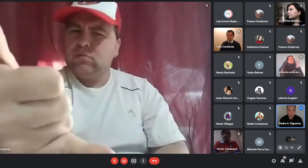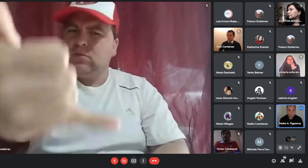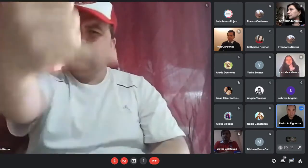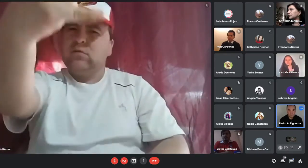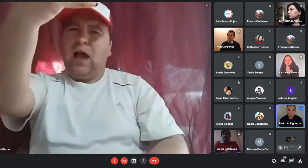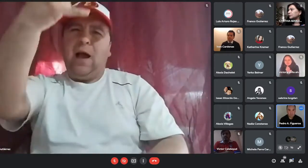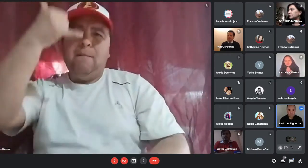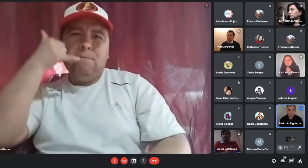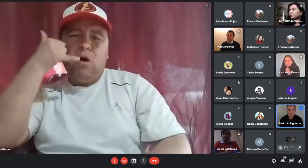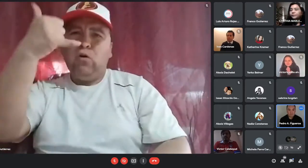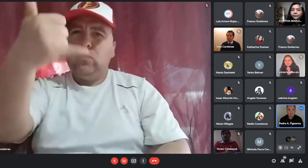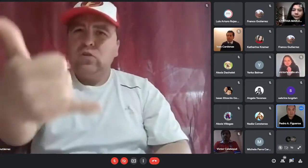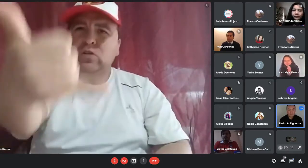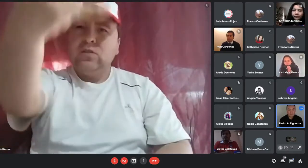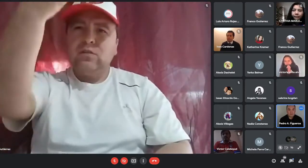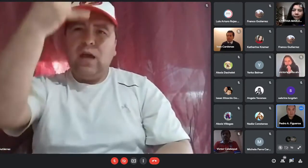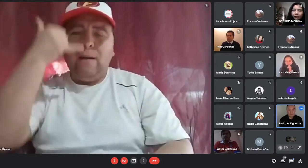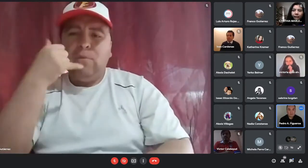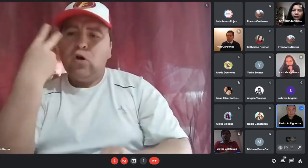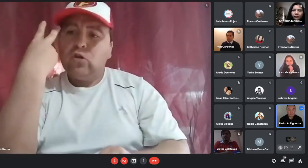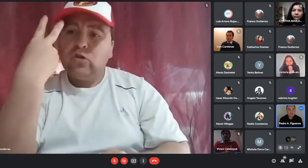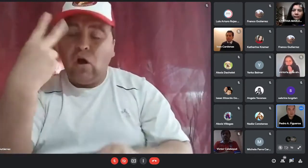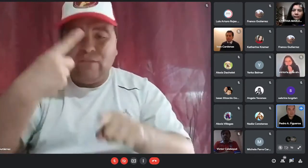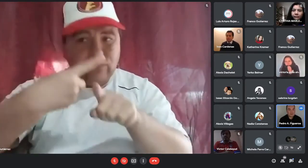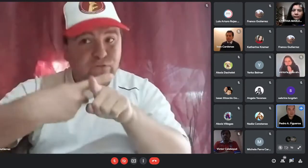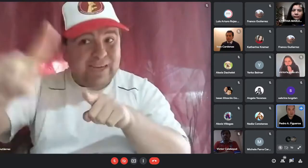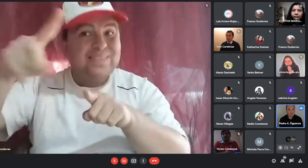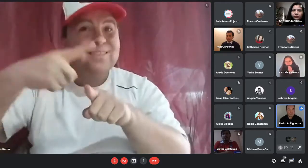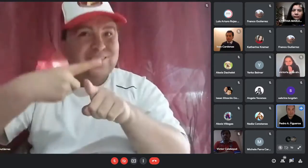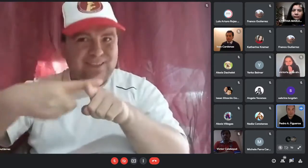nos llama por teléfono nos ha llamado dos veces